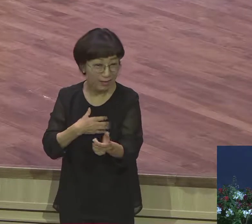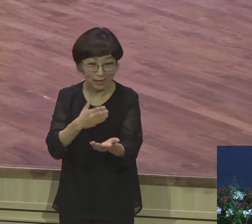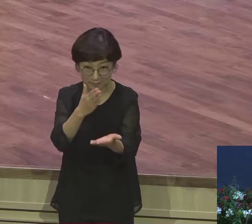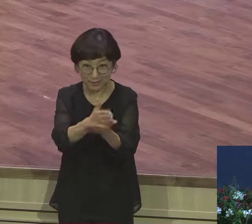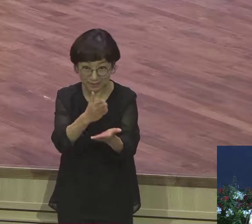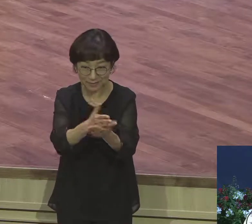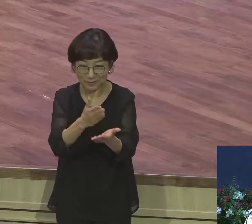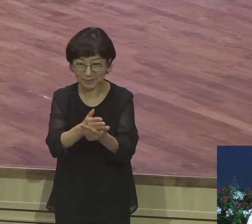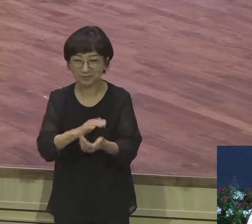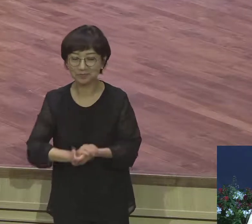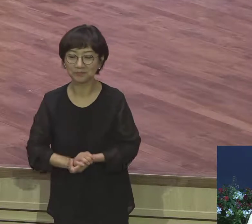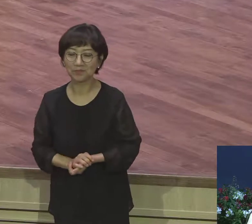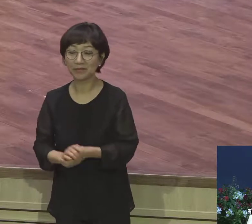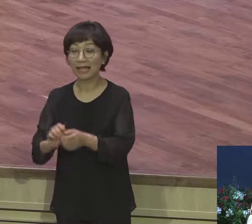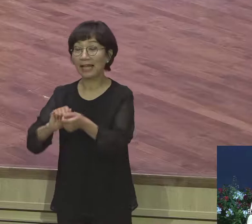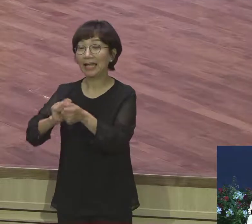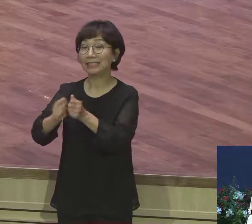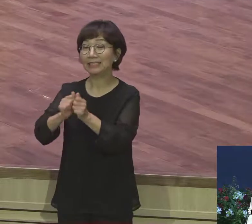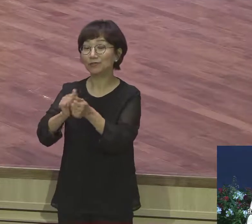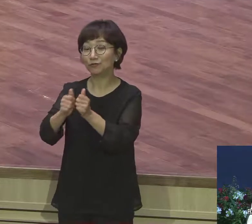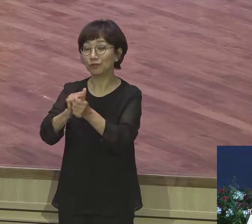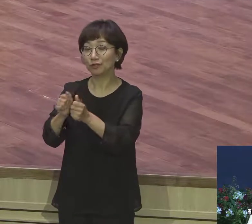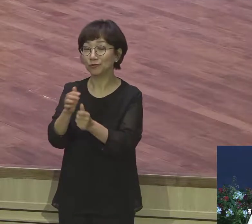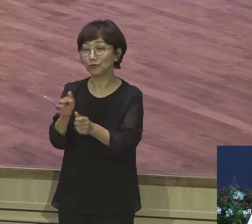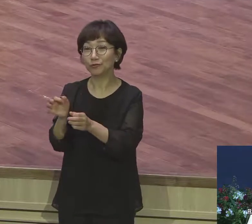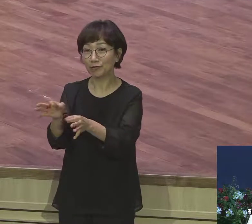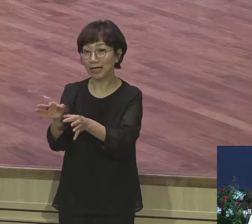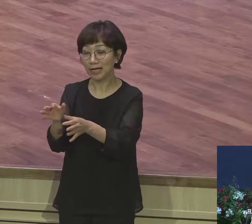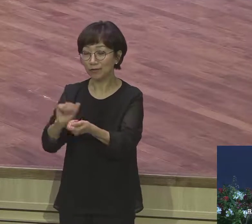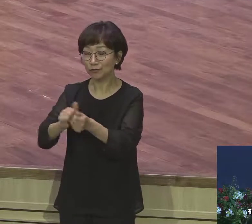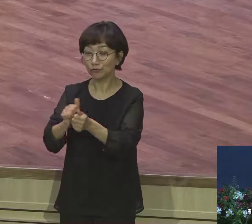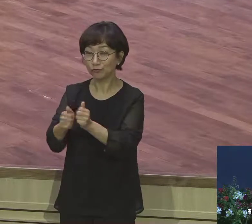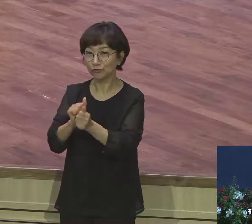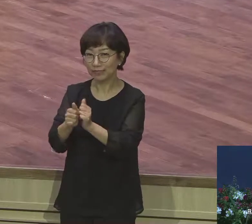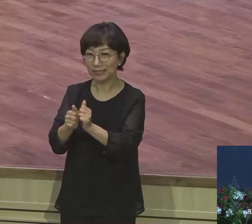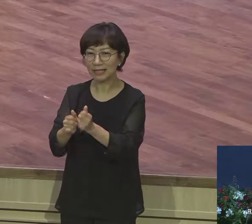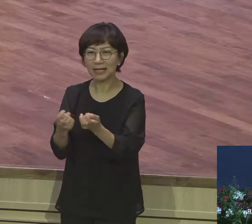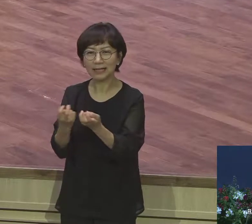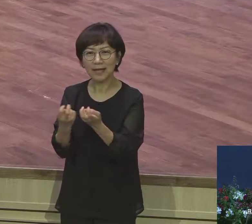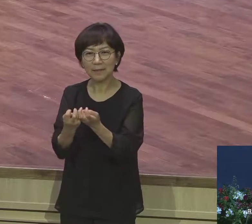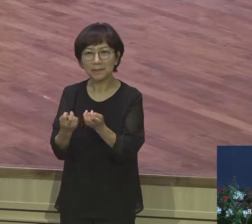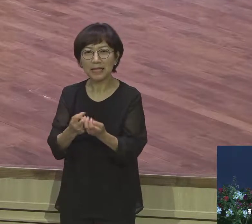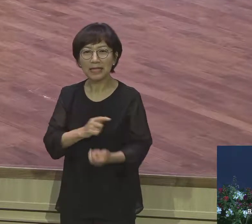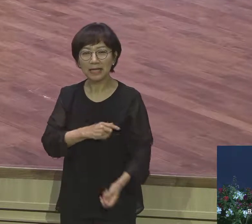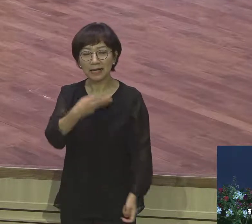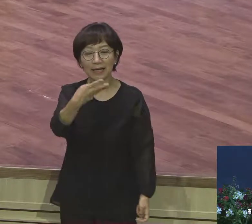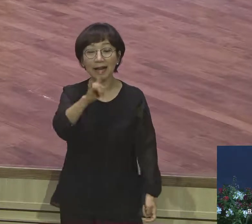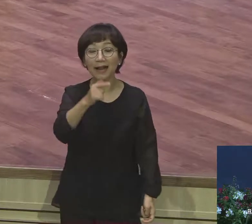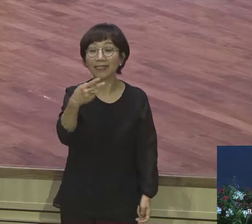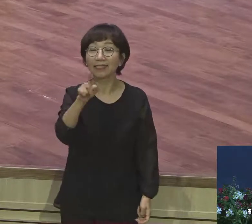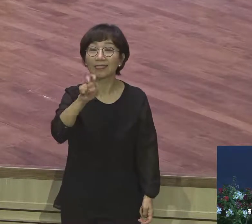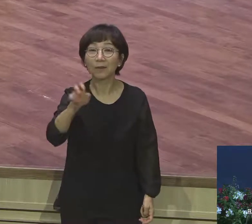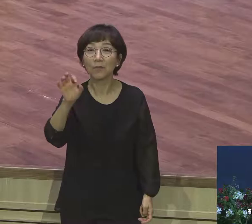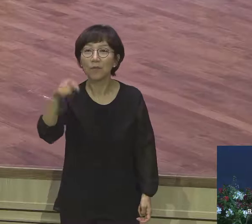랜덤 워크라고 하는 이론이 있어요 랜덤 워크 주가의 변화가